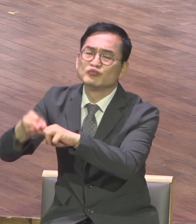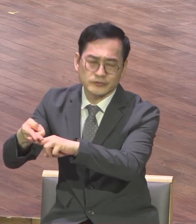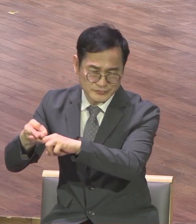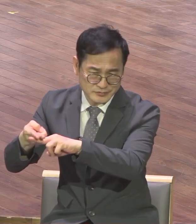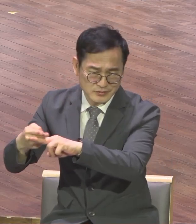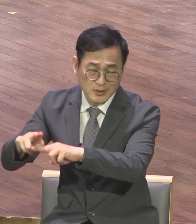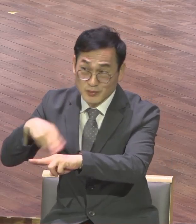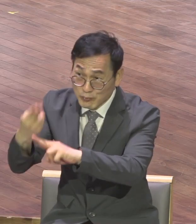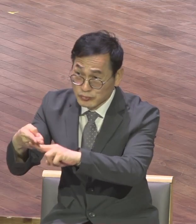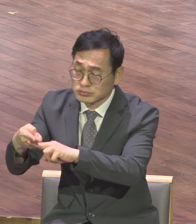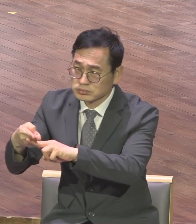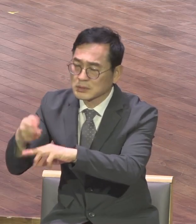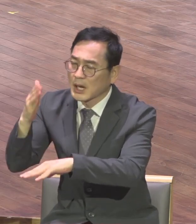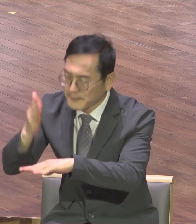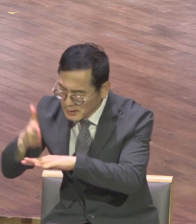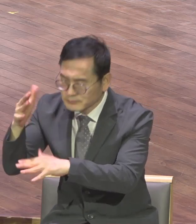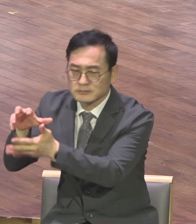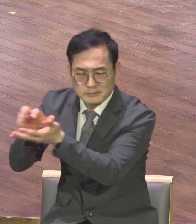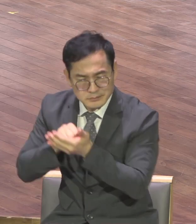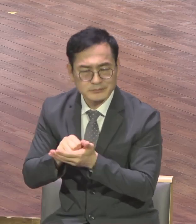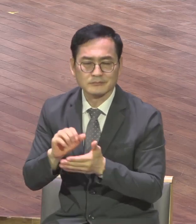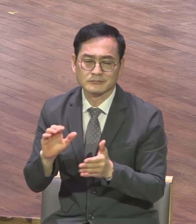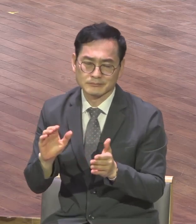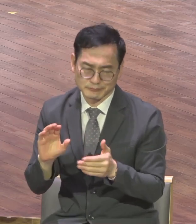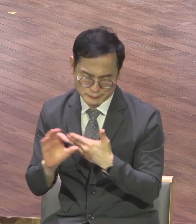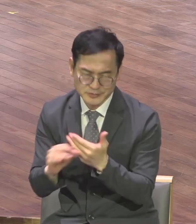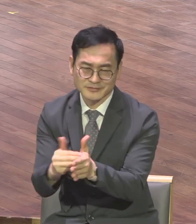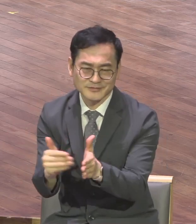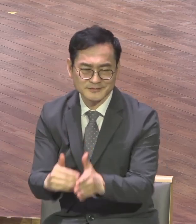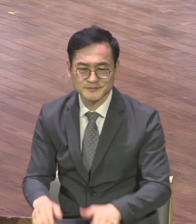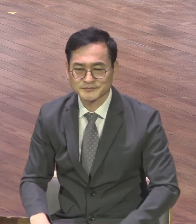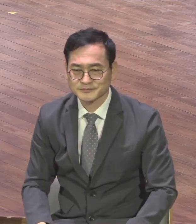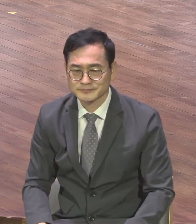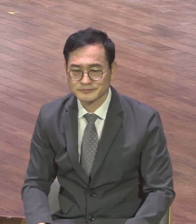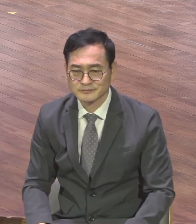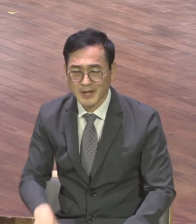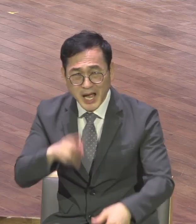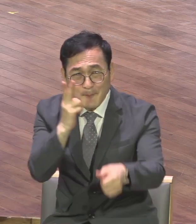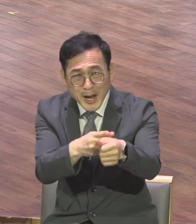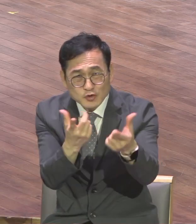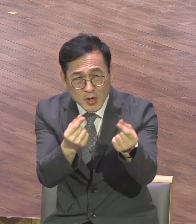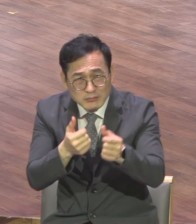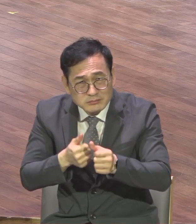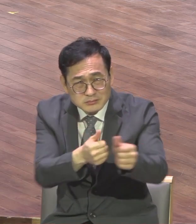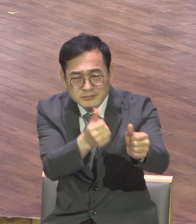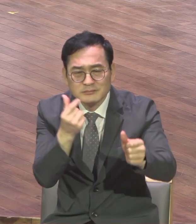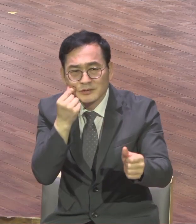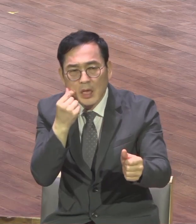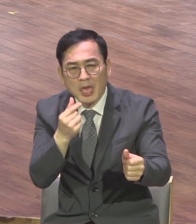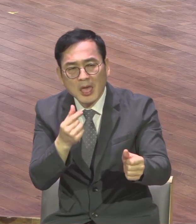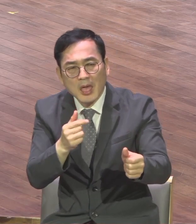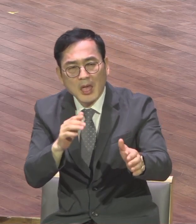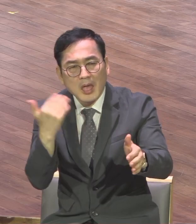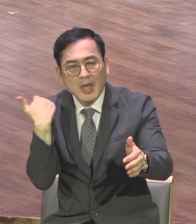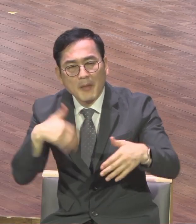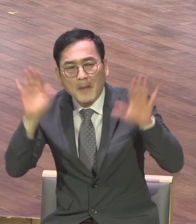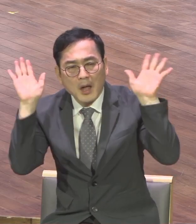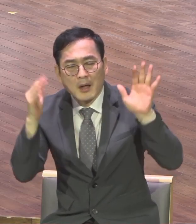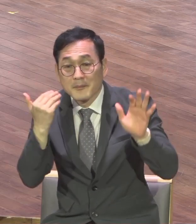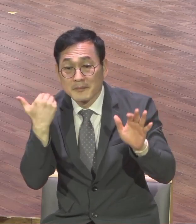우리가 바울처럼은 안되더라도 우리가 살면서 흉내내야 되겠다 흉내내야